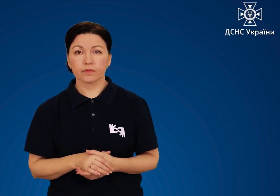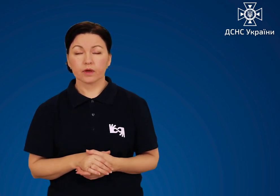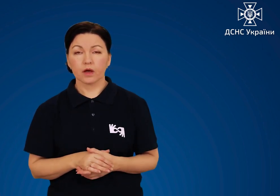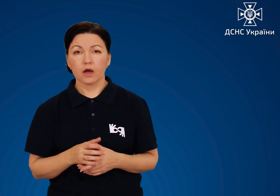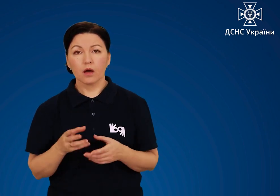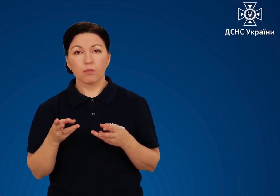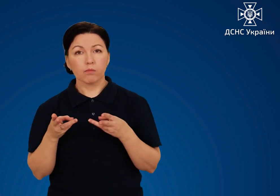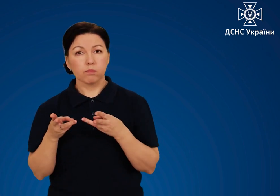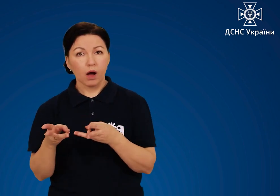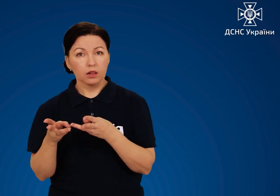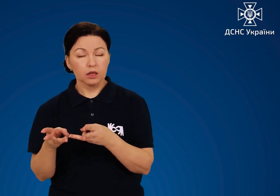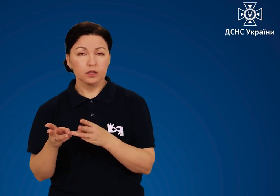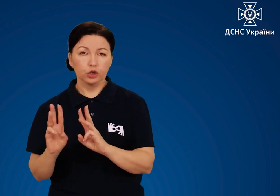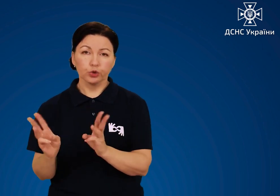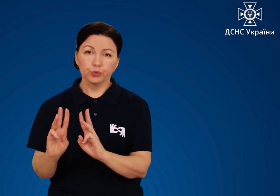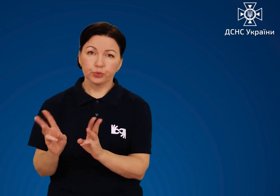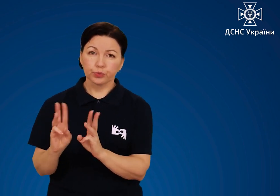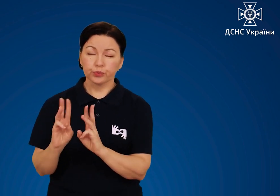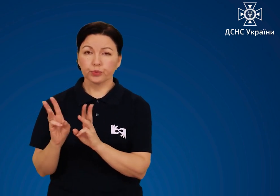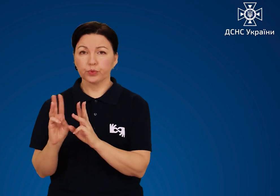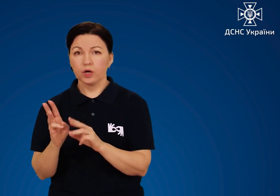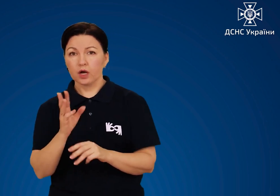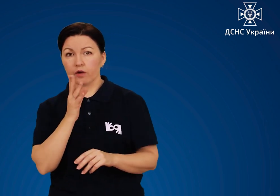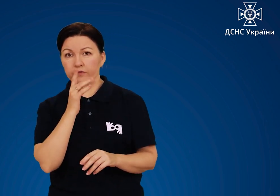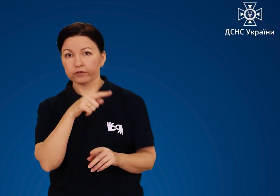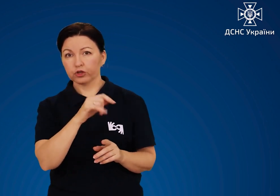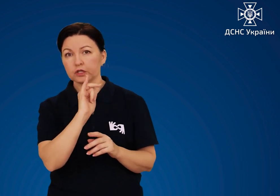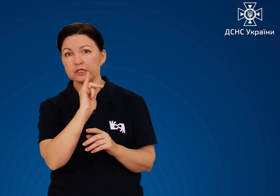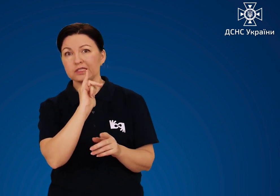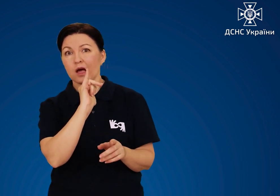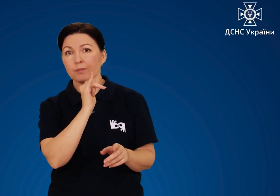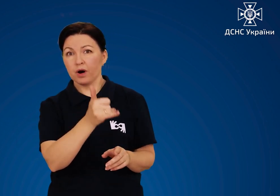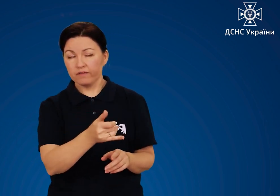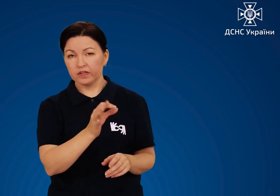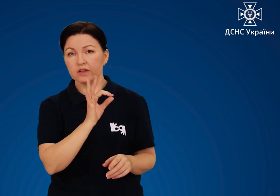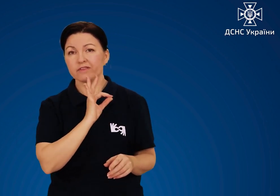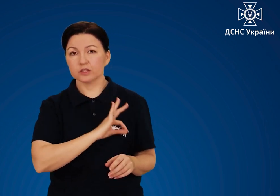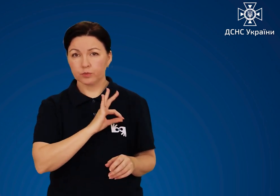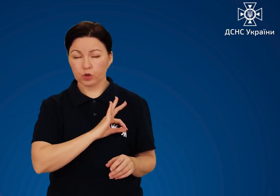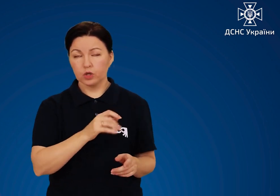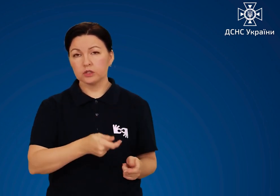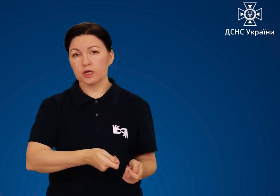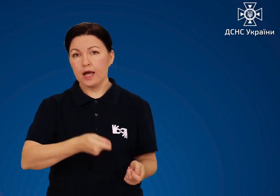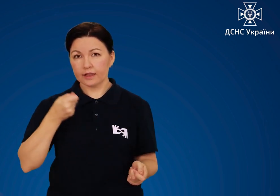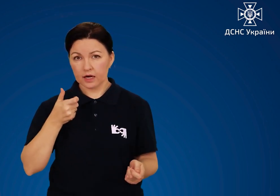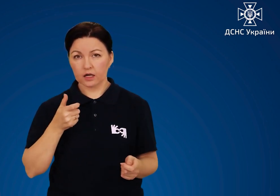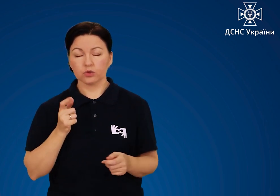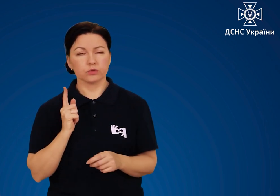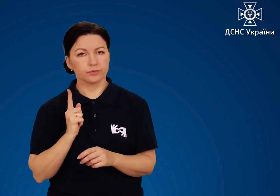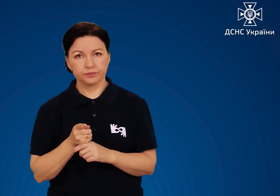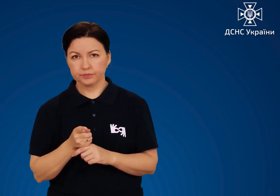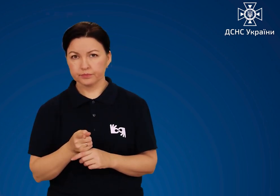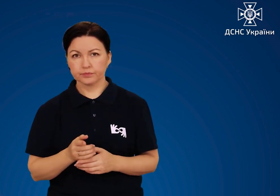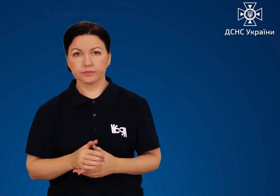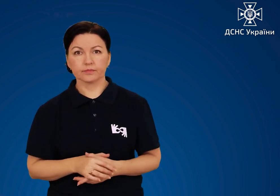Палити та користуватися джерелами відкритого вогню під час заправки та експлуатації